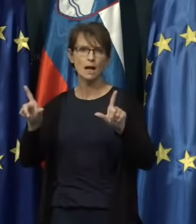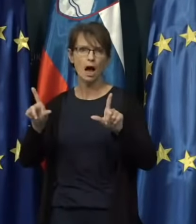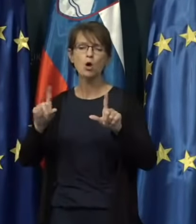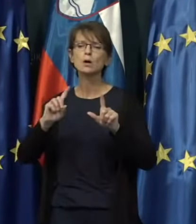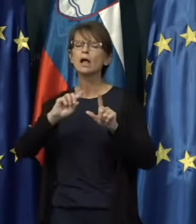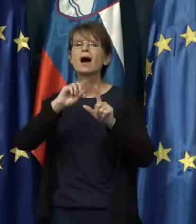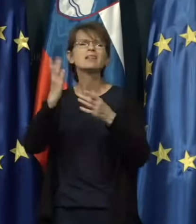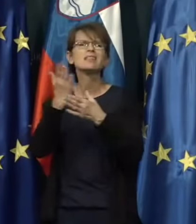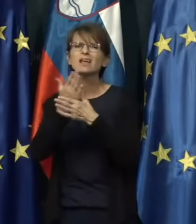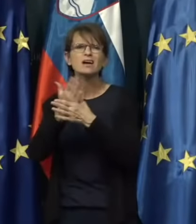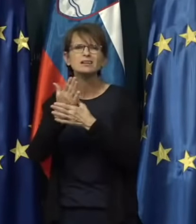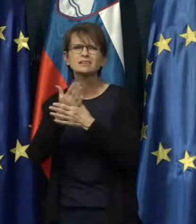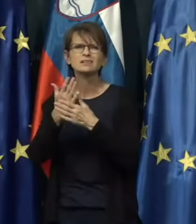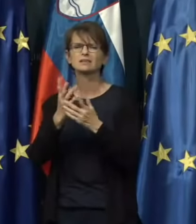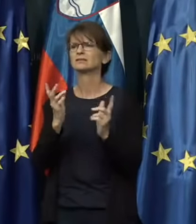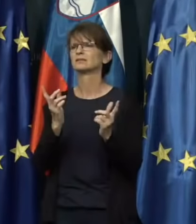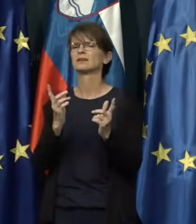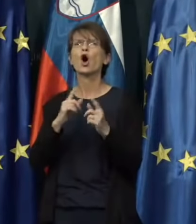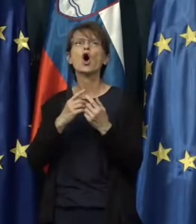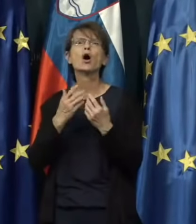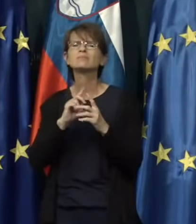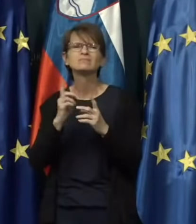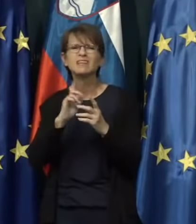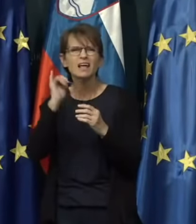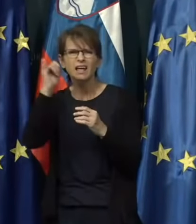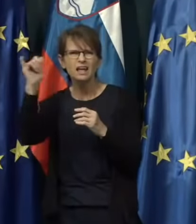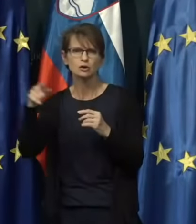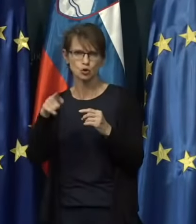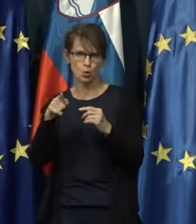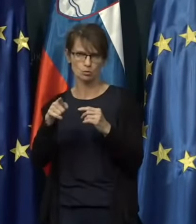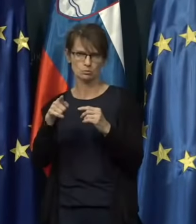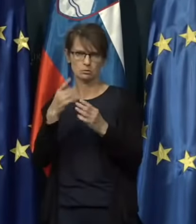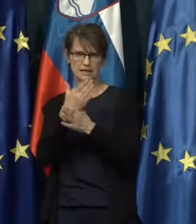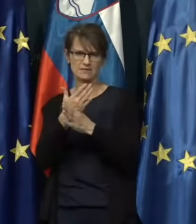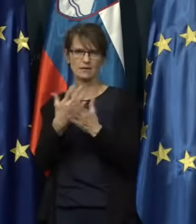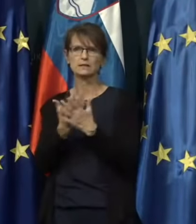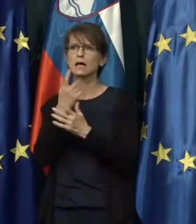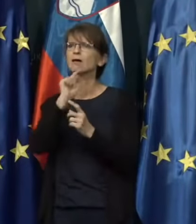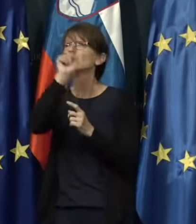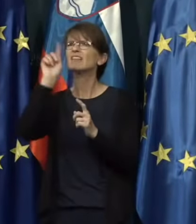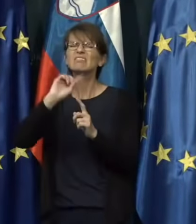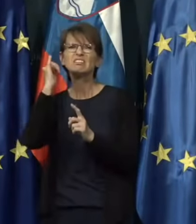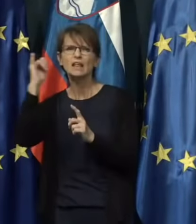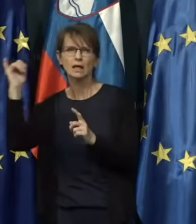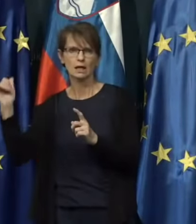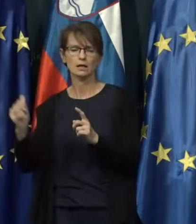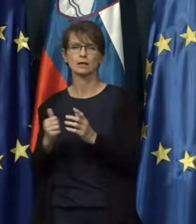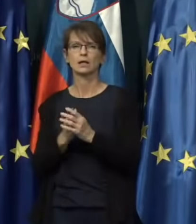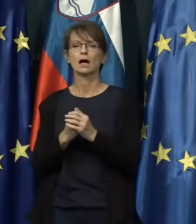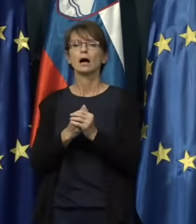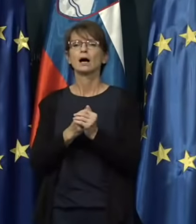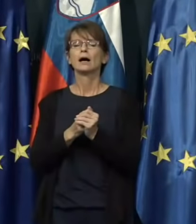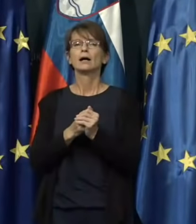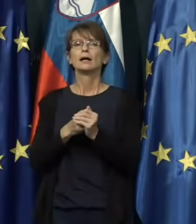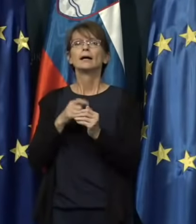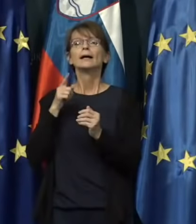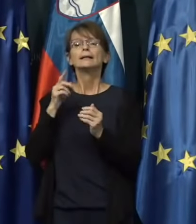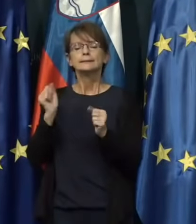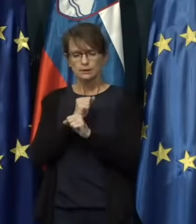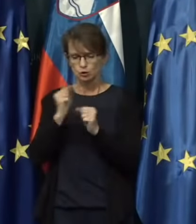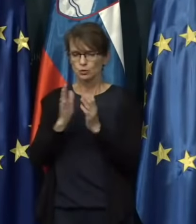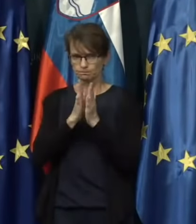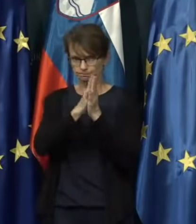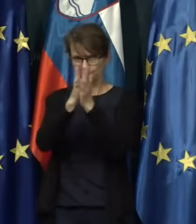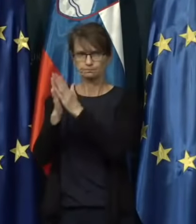odsvetovanje ali pa priporočila glede potovanja v tujino, tako da predlagam, da se poslužujemo teh